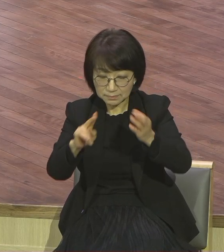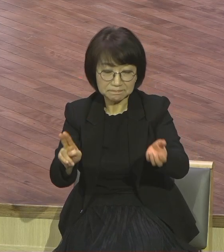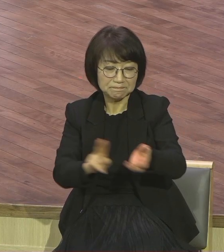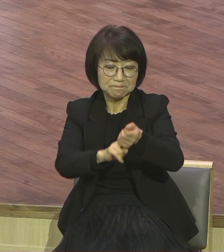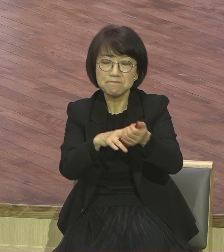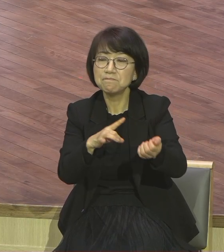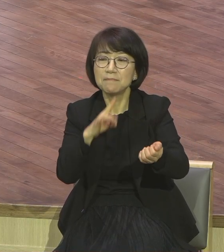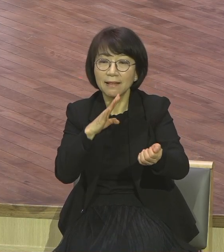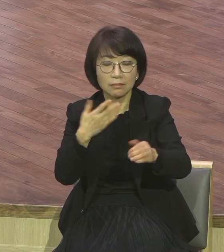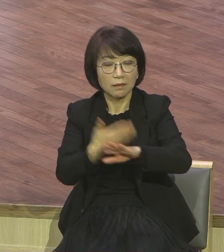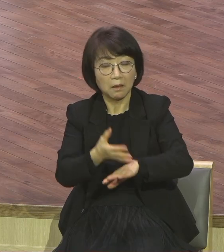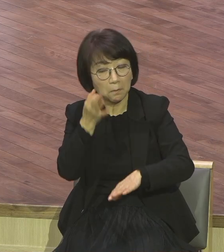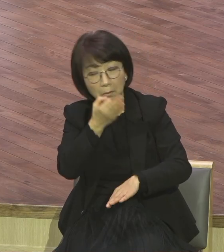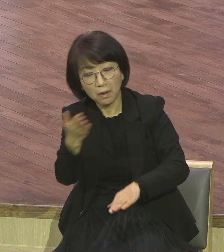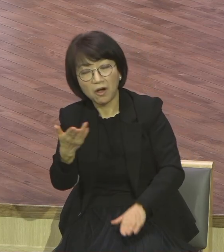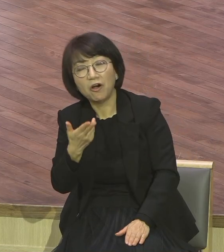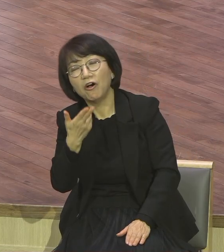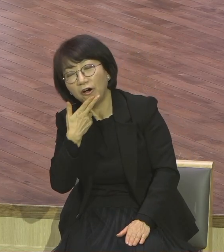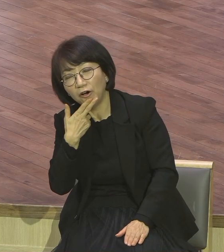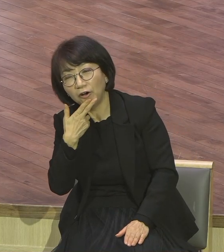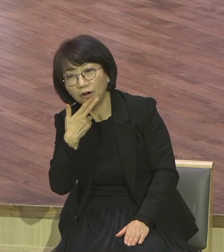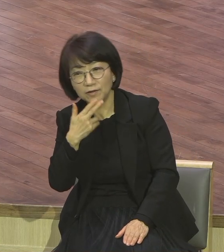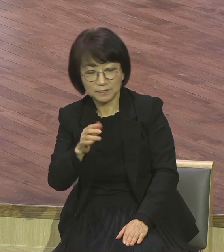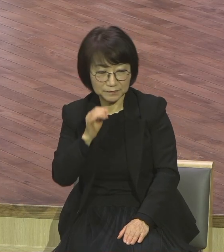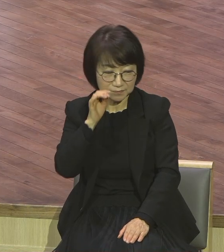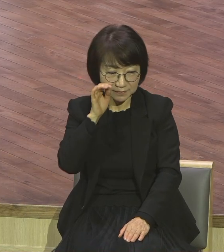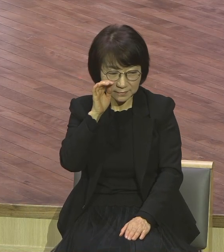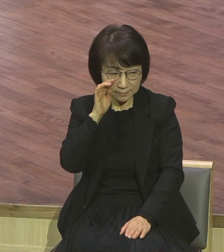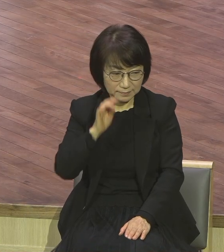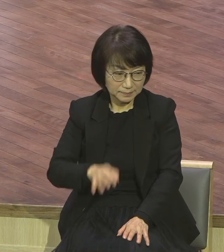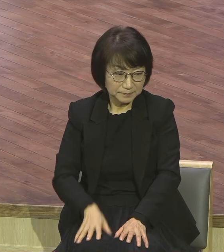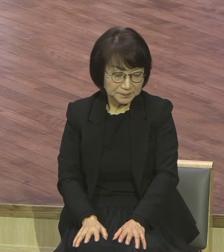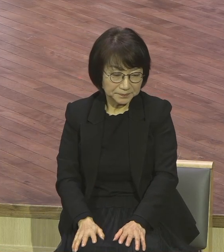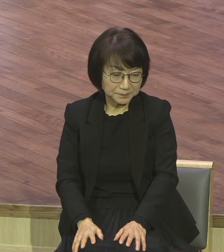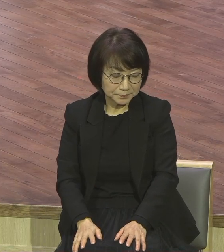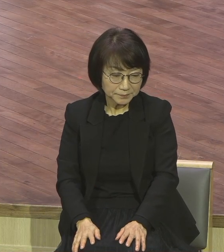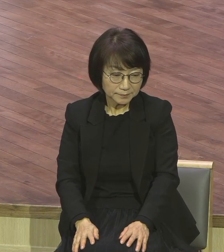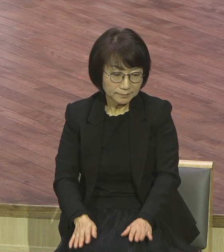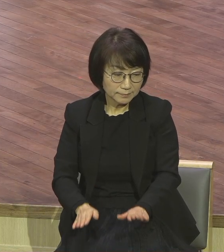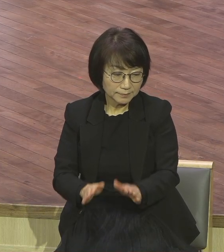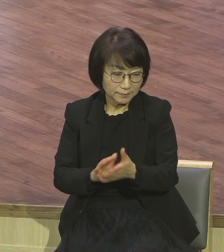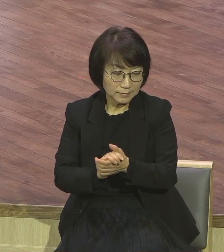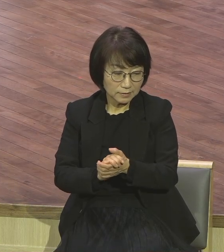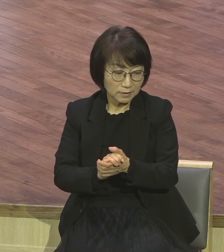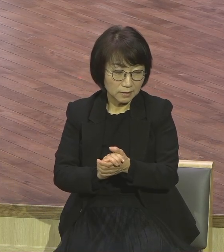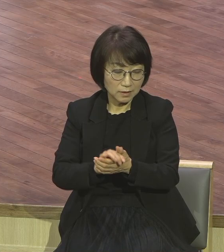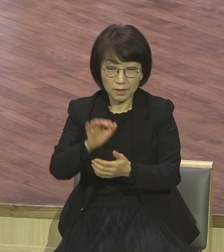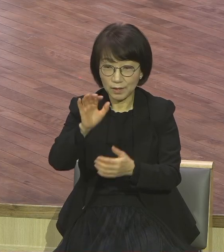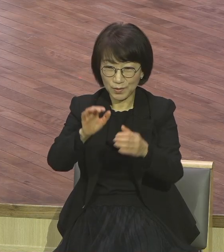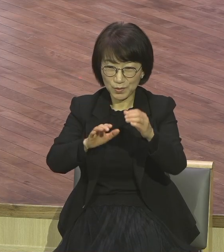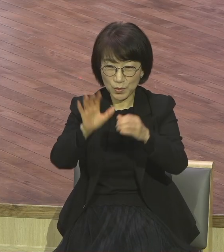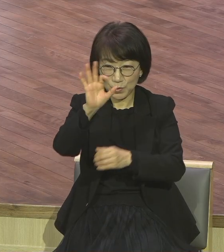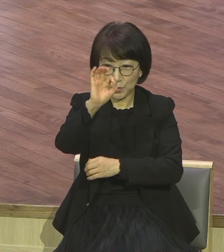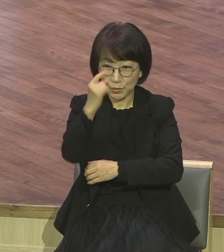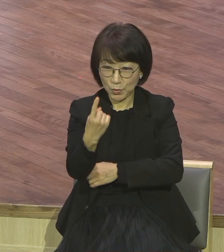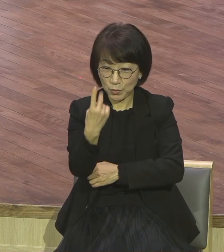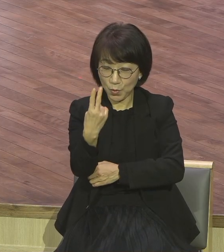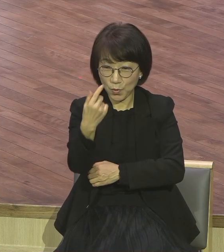예수님께서 요나의 표적 이 표적에 대해서 이렇게 말씀하십니다. 요나가 밤낮 사흘 동안